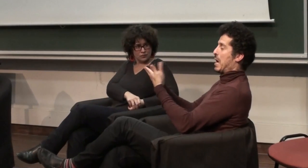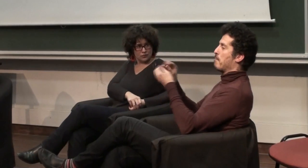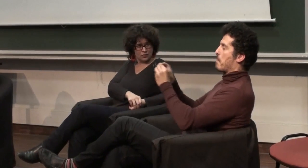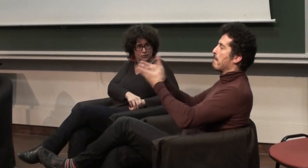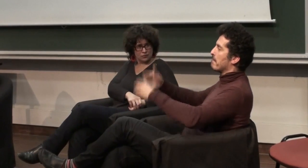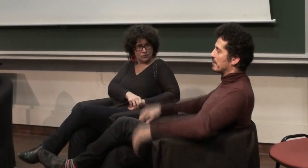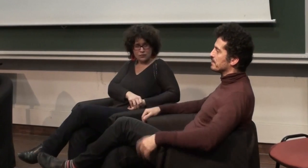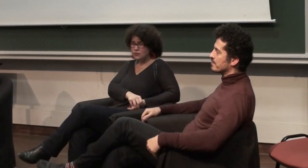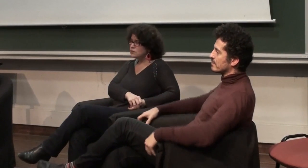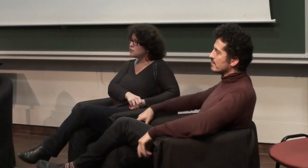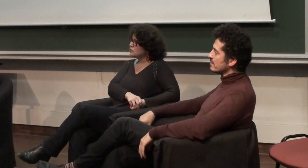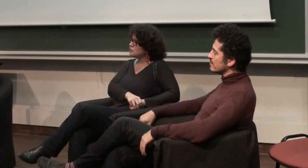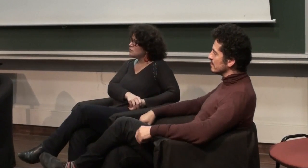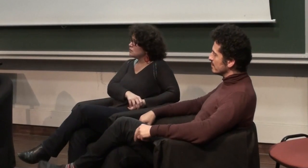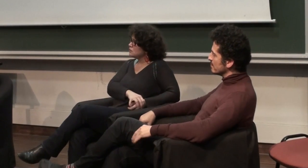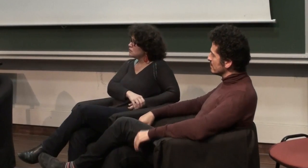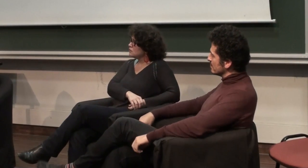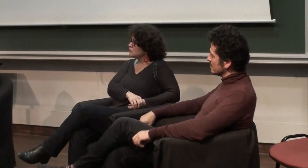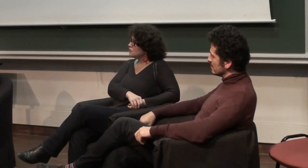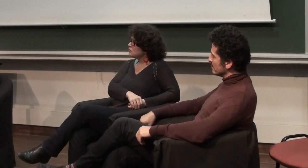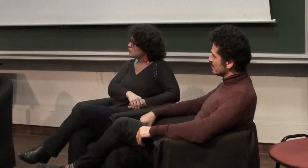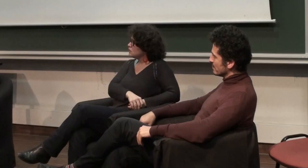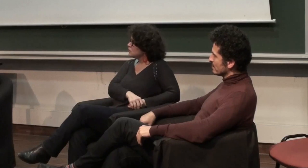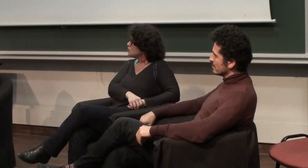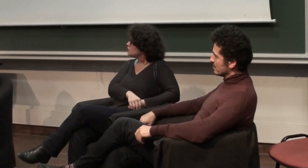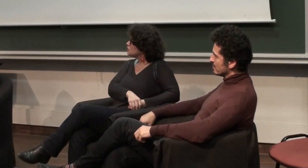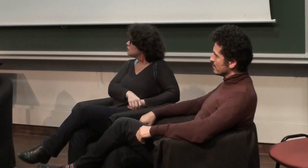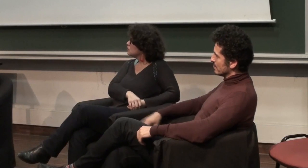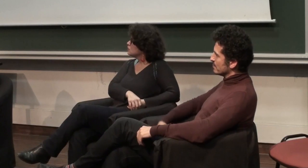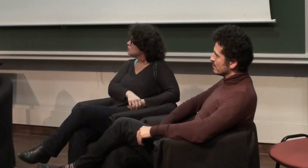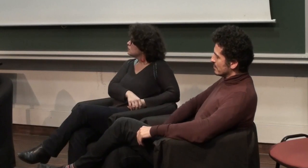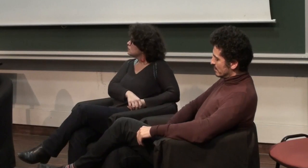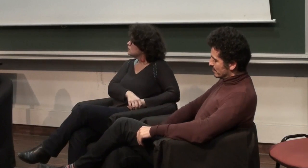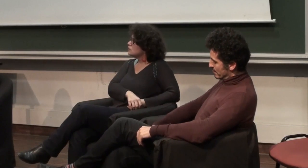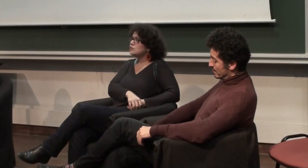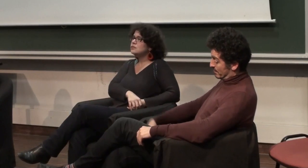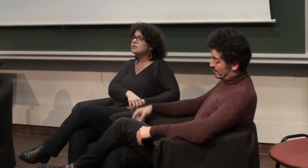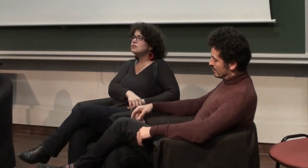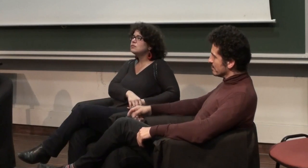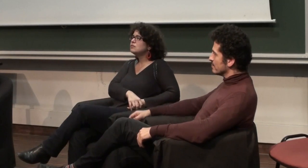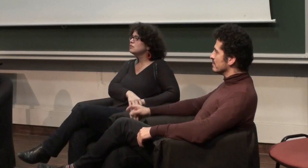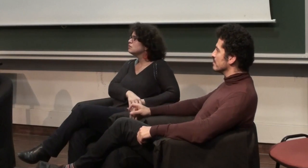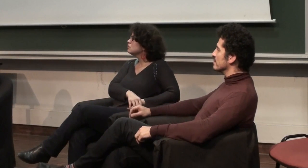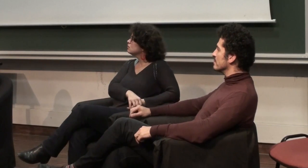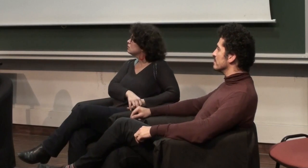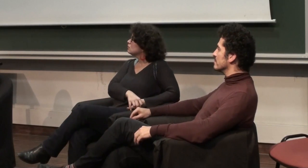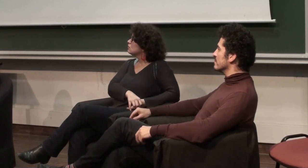après l'implantation c'est l'intégration scolaire en milieu entendant sans les bons moyens alors on a trois questions et dix minutes